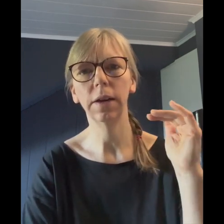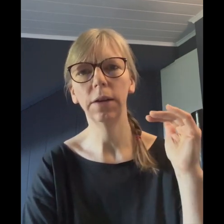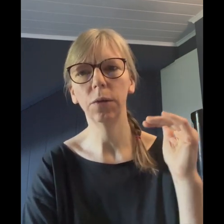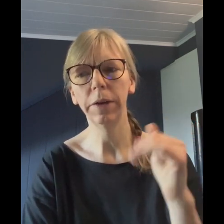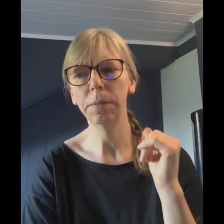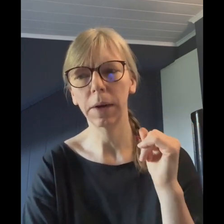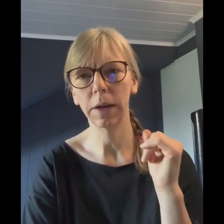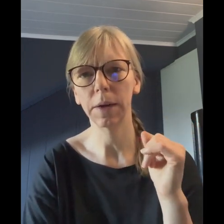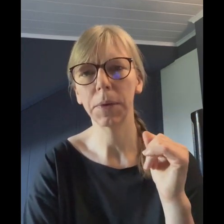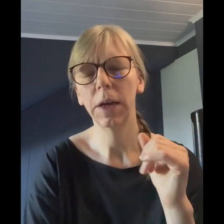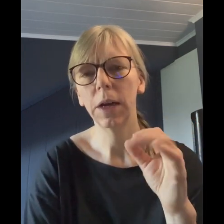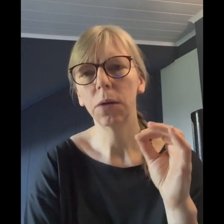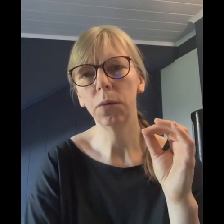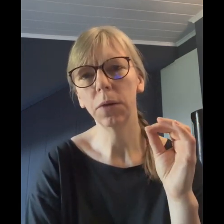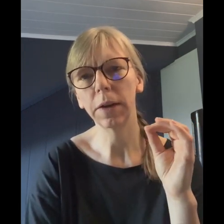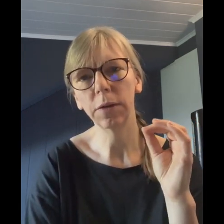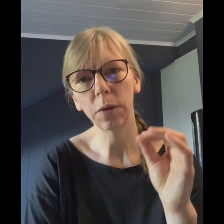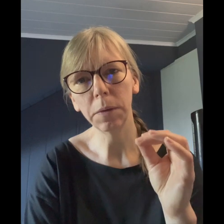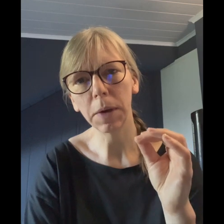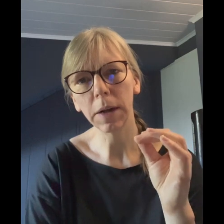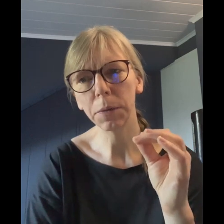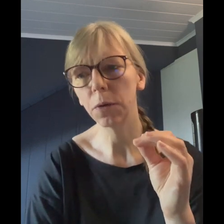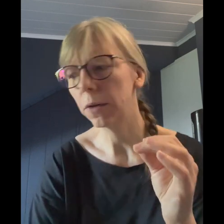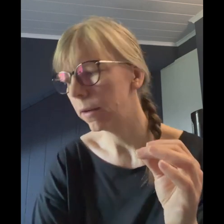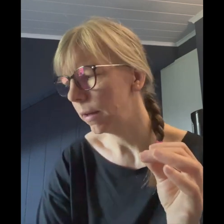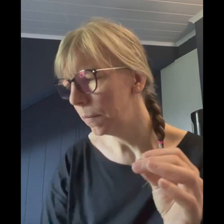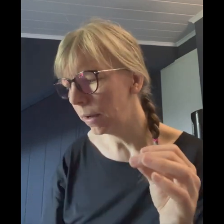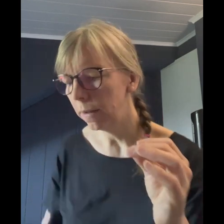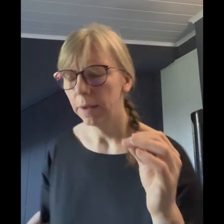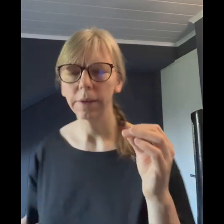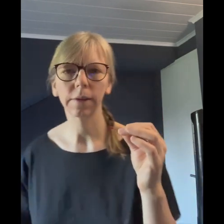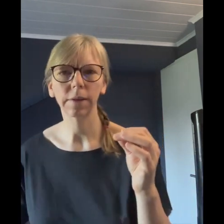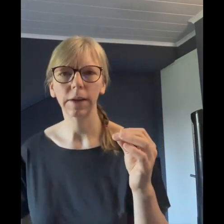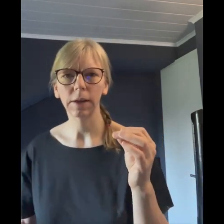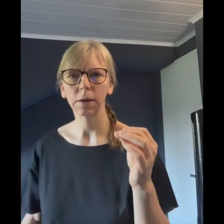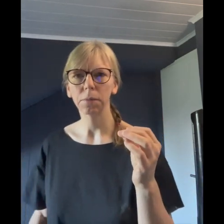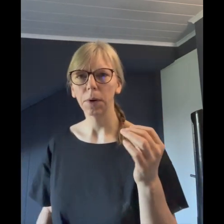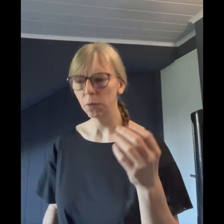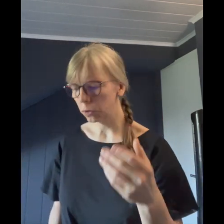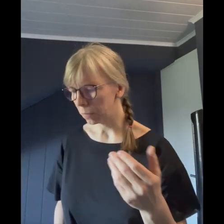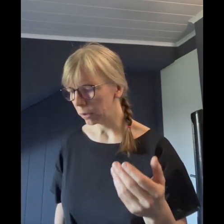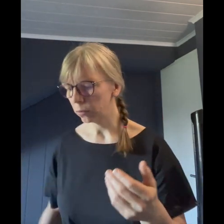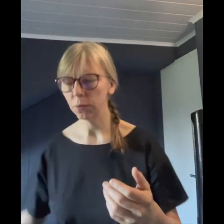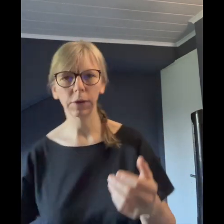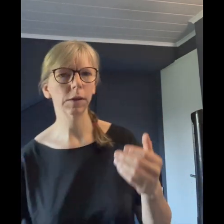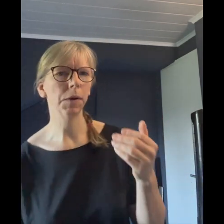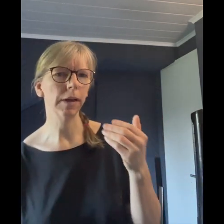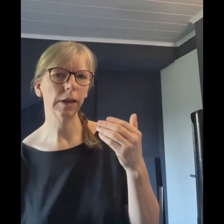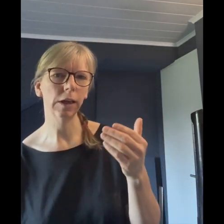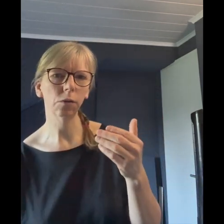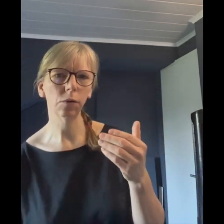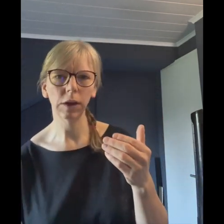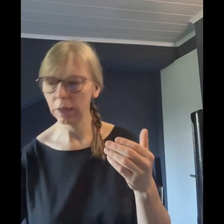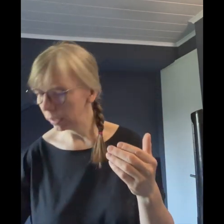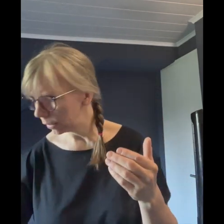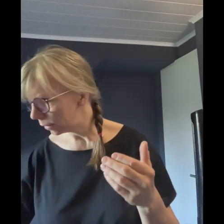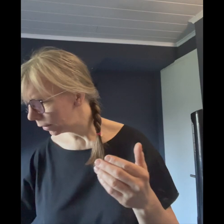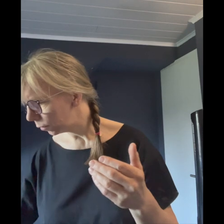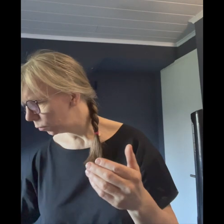Insulinmangel habe. Und Insulinmangel bedeutet immer, dass die Bauchspeicheldose, jetzt bei einer Keto-Diät, ich hole